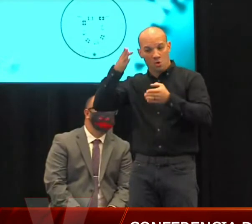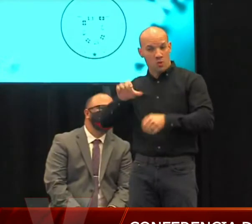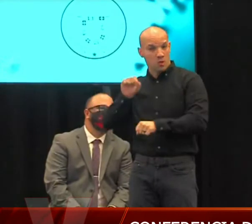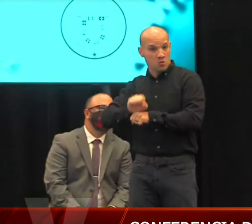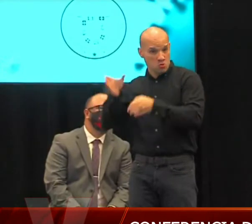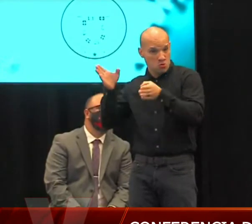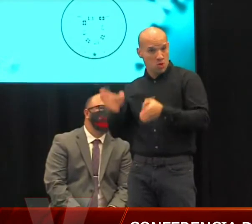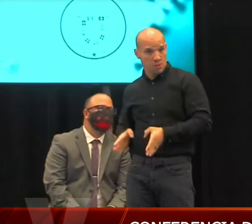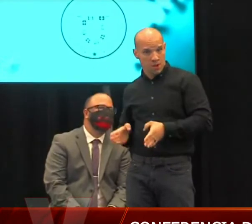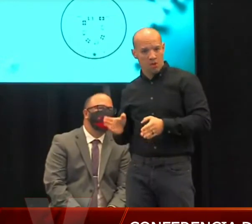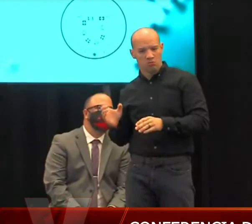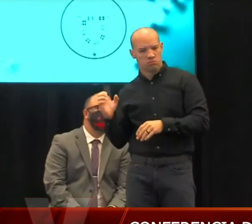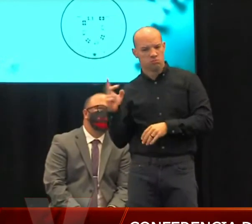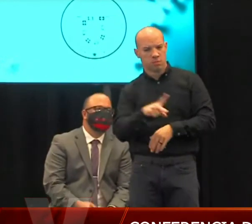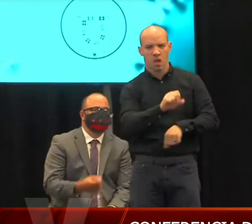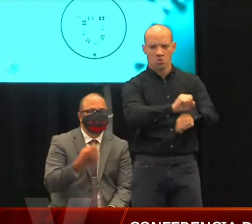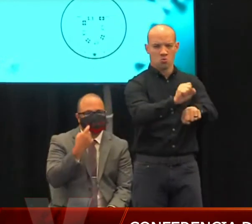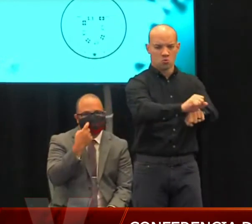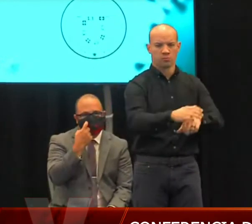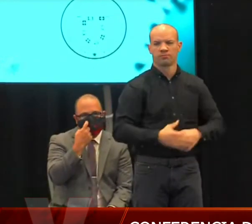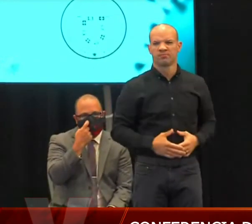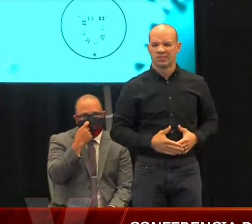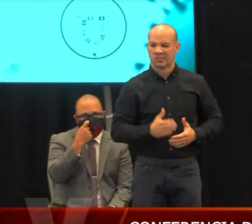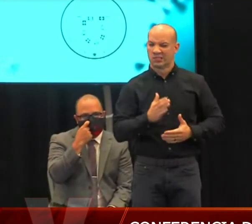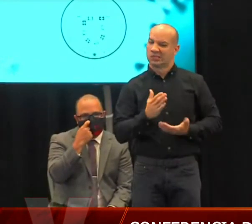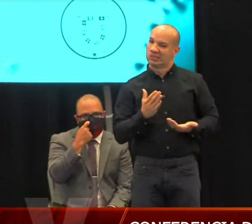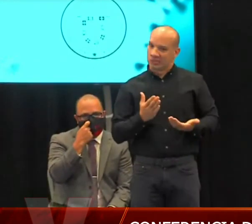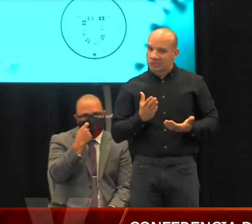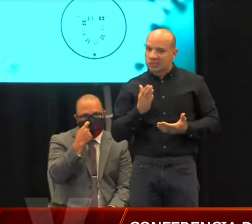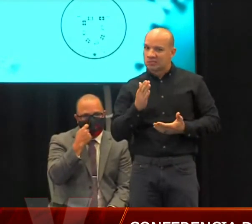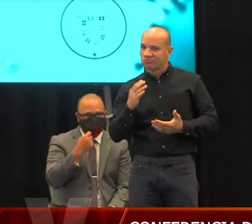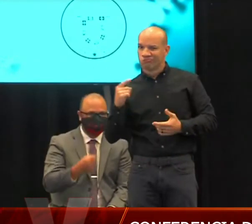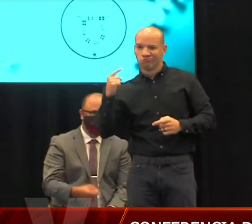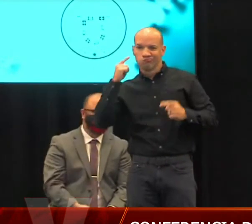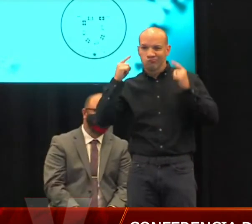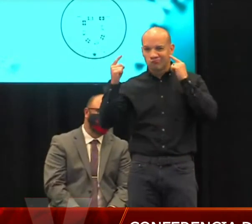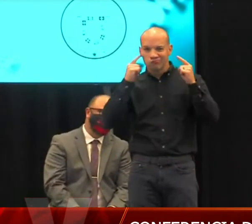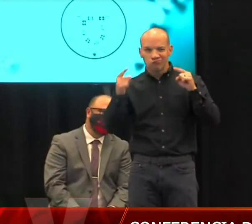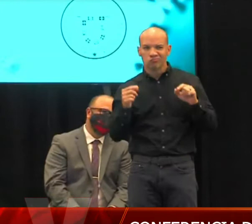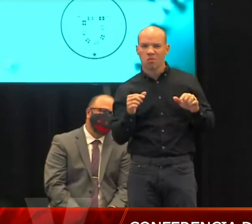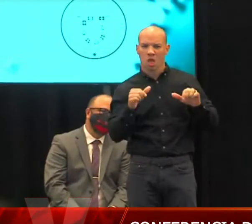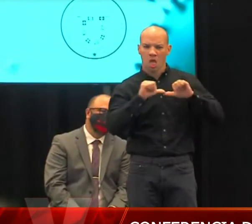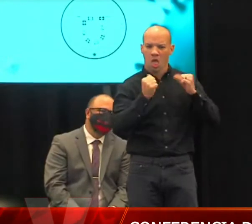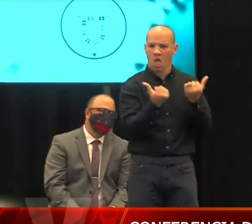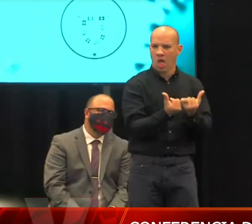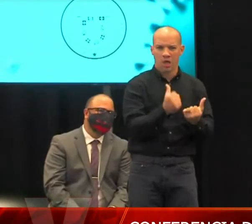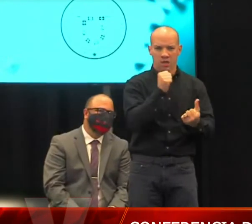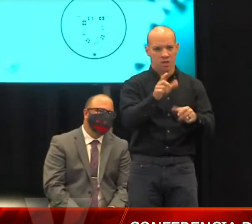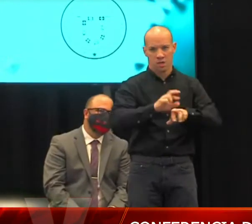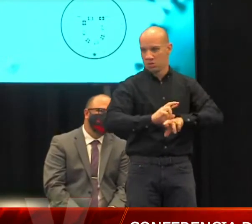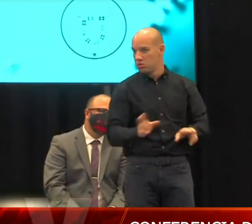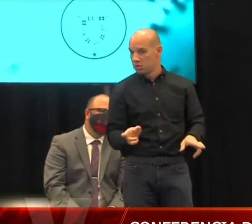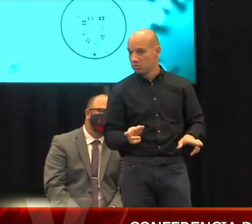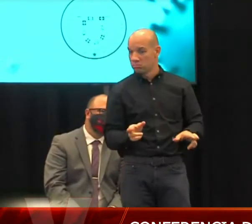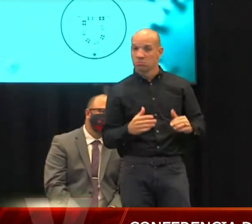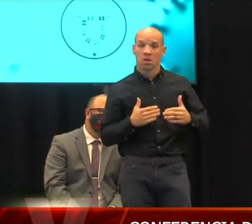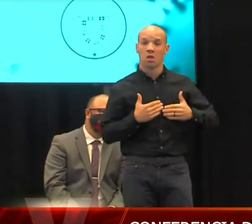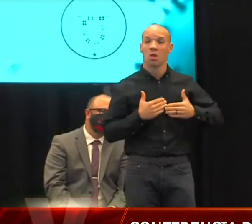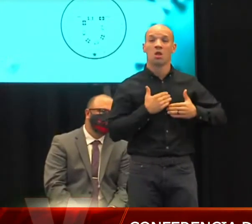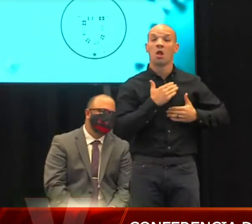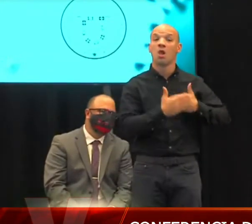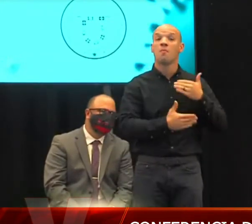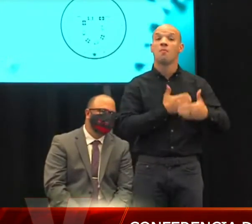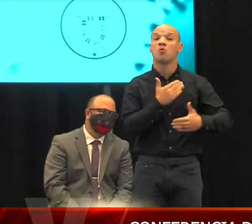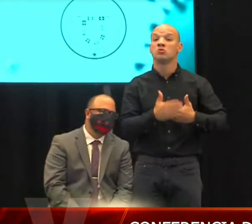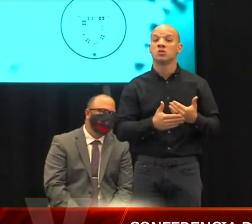habido señalamientos de que las agencias no están preparadas, no han cumplido con el proceso, incluso con el proceso de